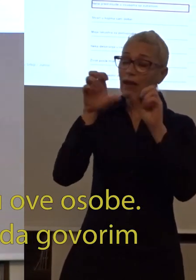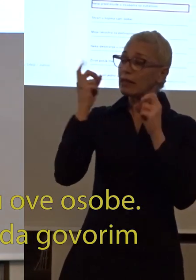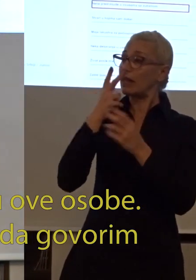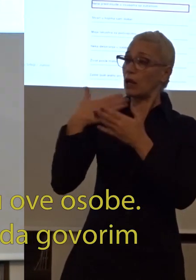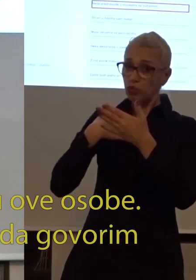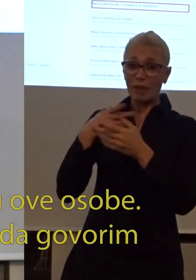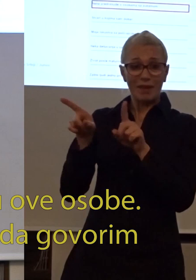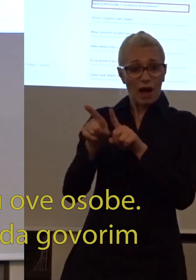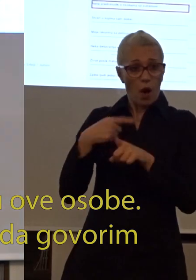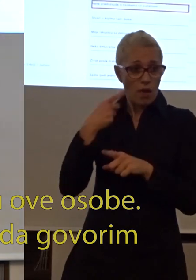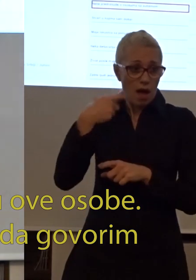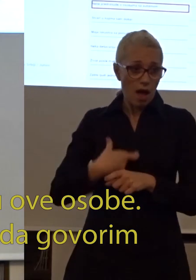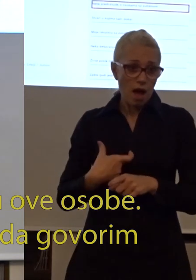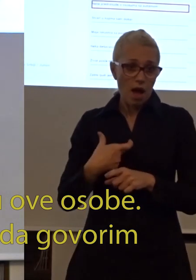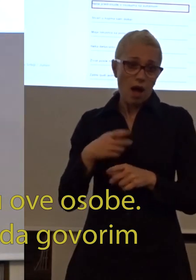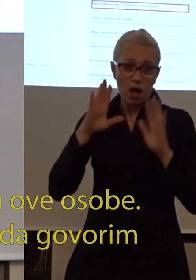ove osobe.